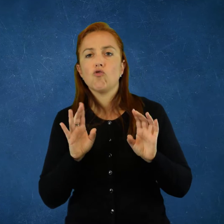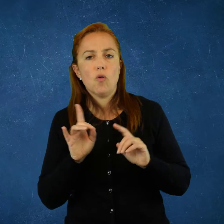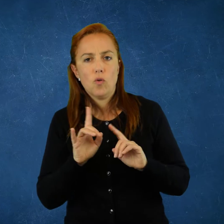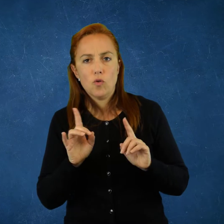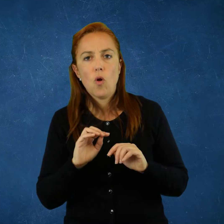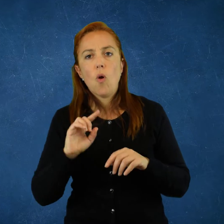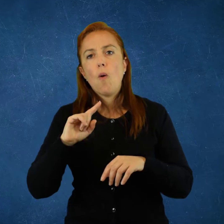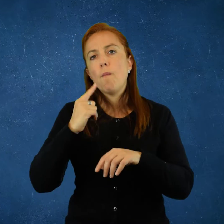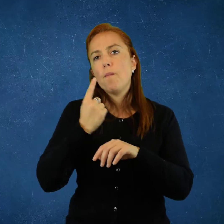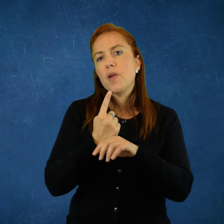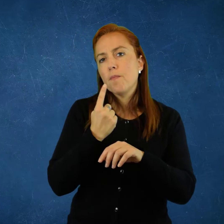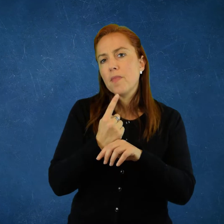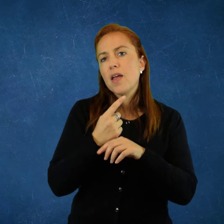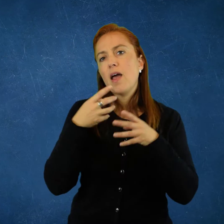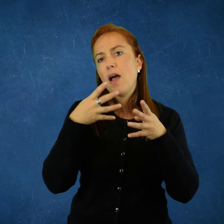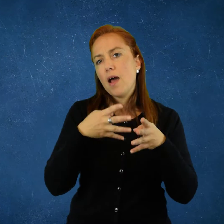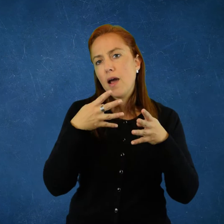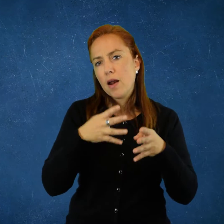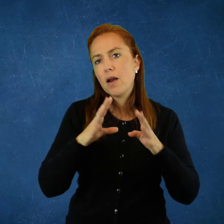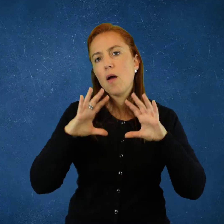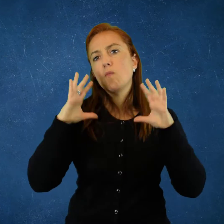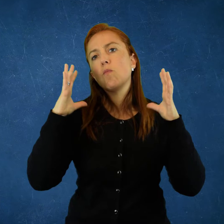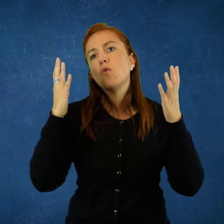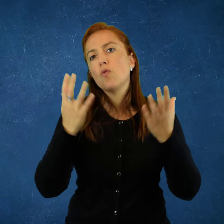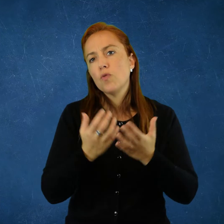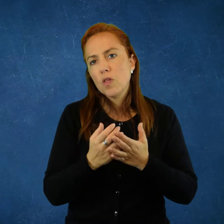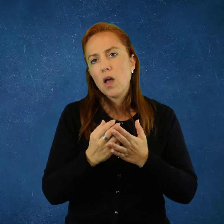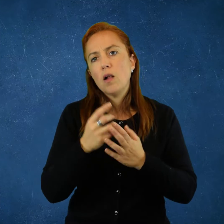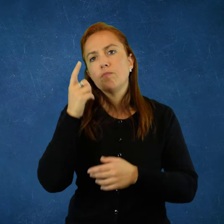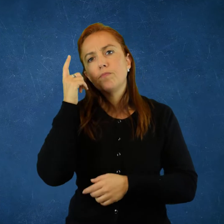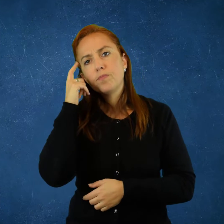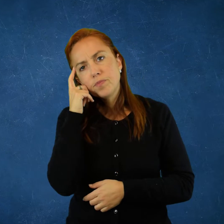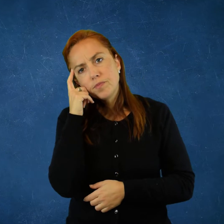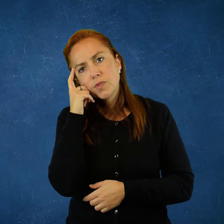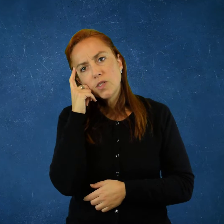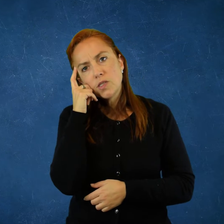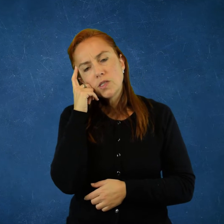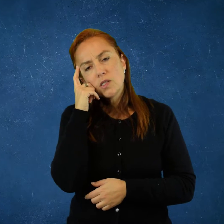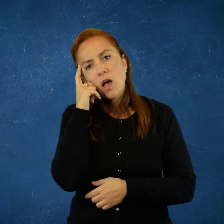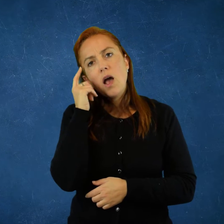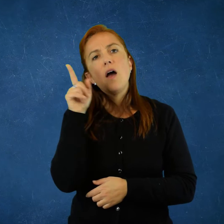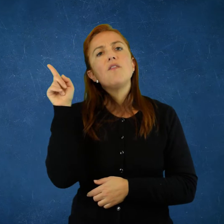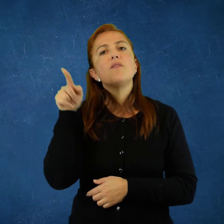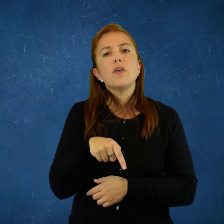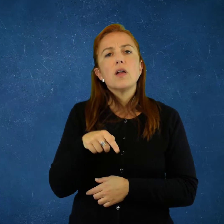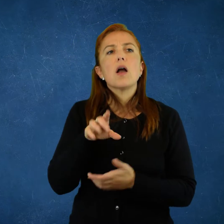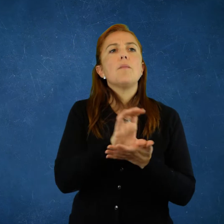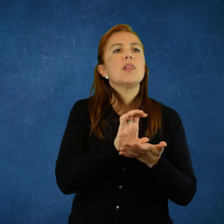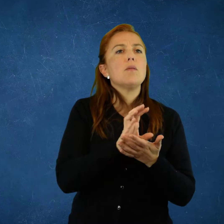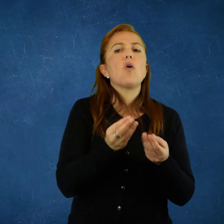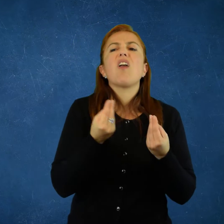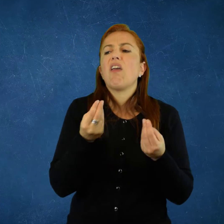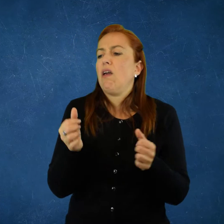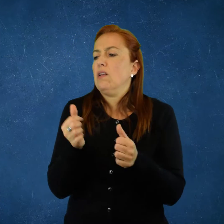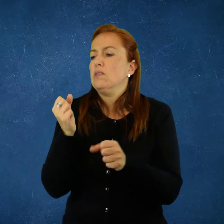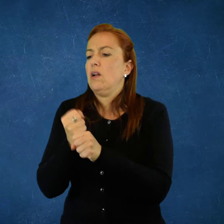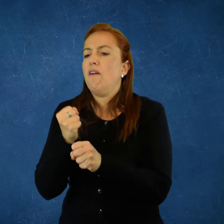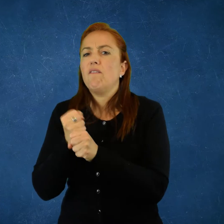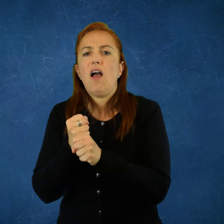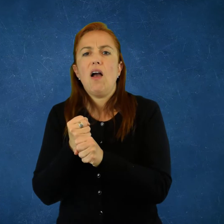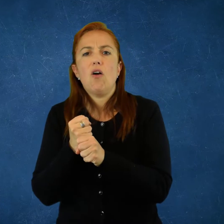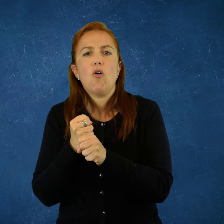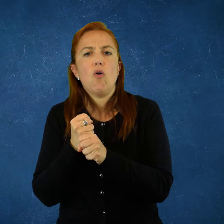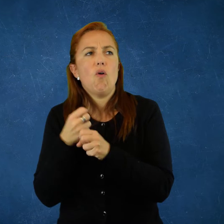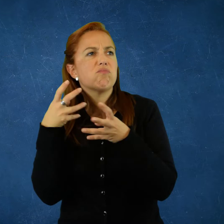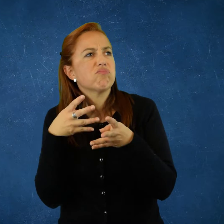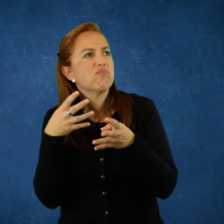esto? Vaya que no. En la Primera Guerra Mundial, esta que conocemos como la Primera Guerra Mundial, uno se pregunta si